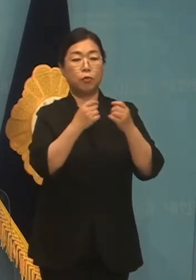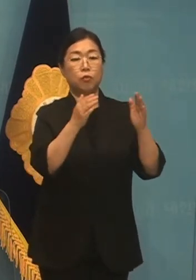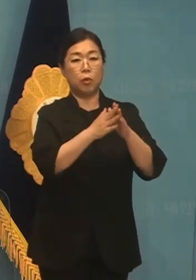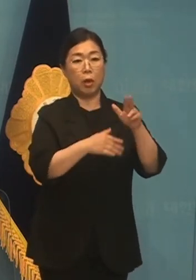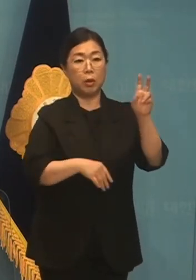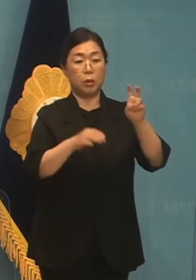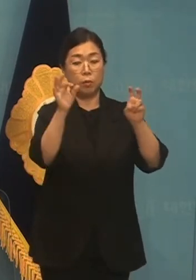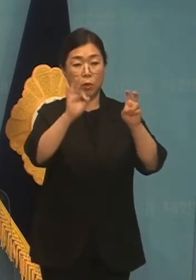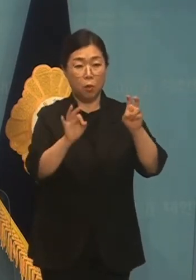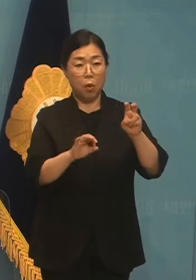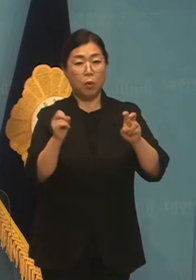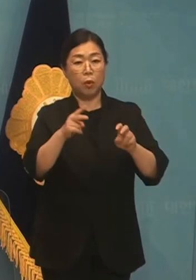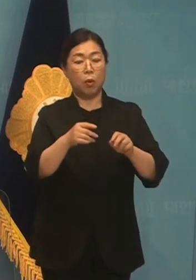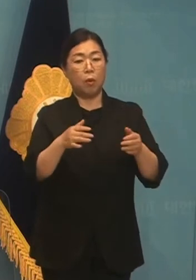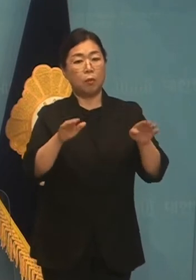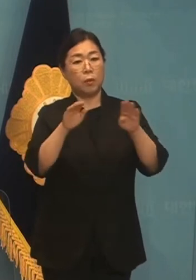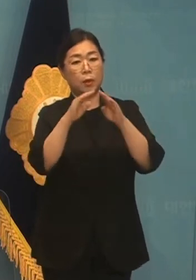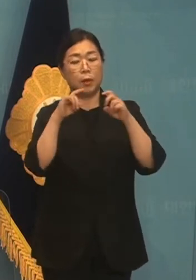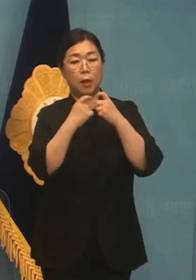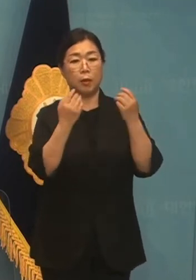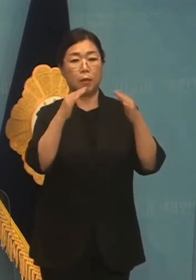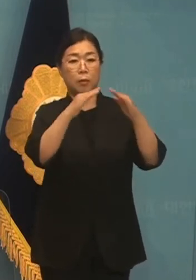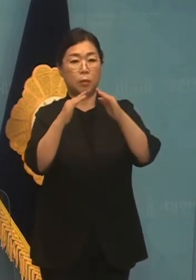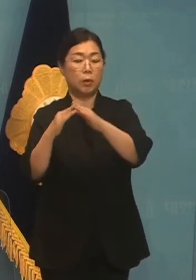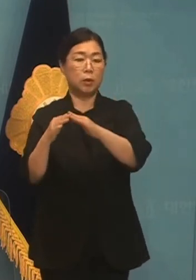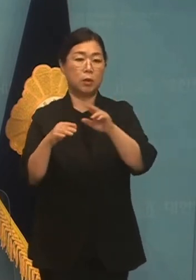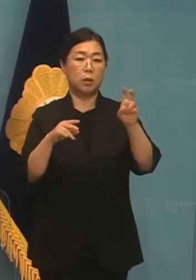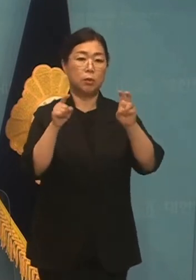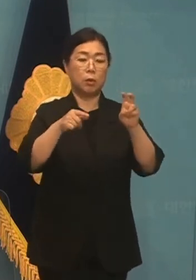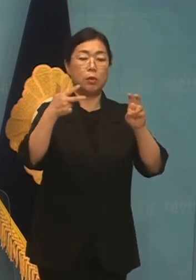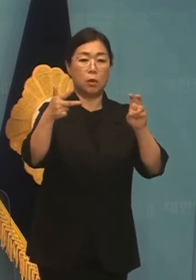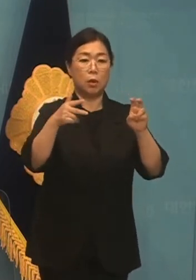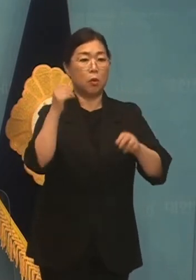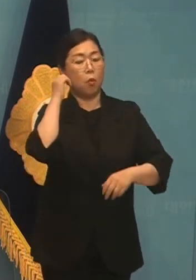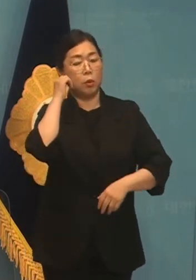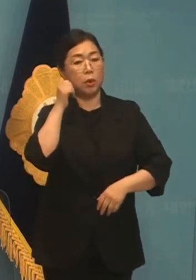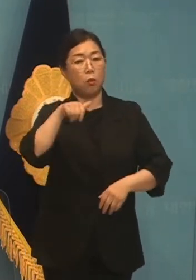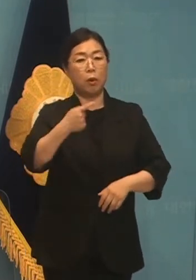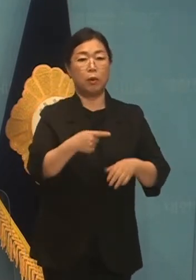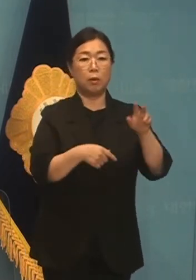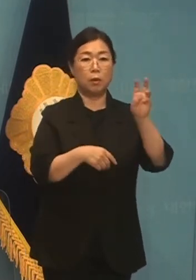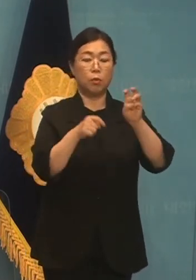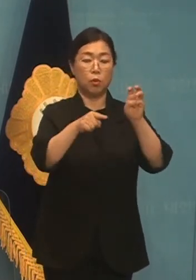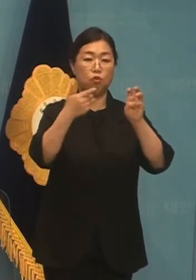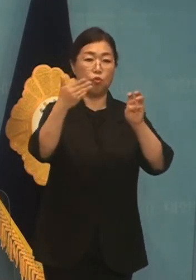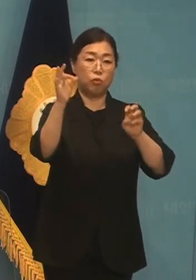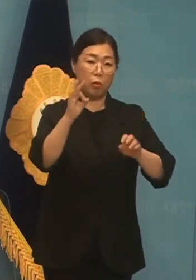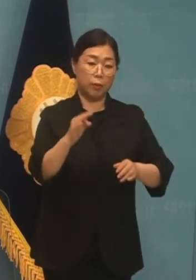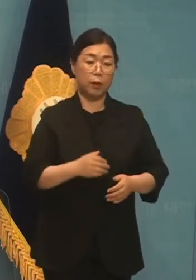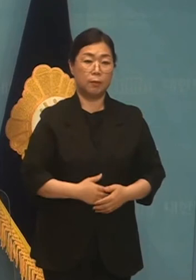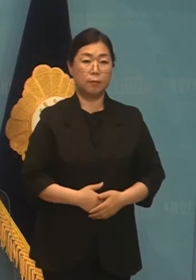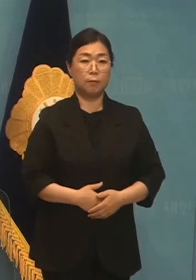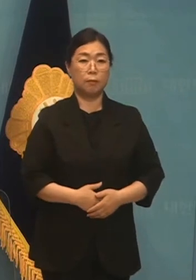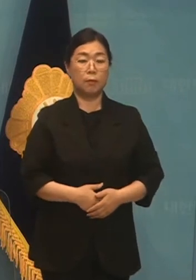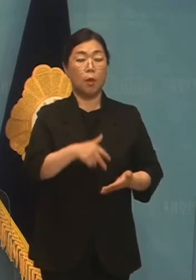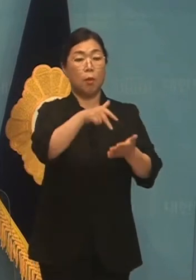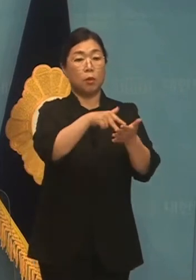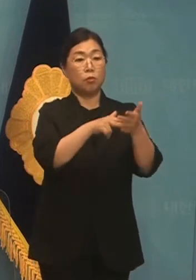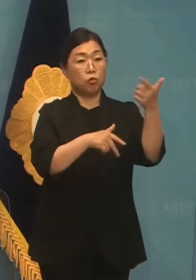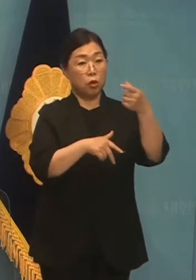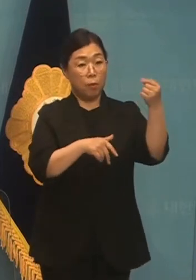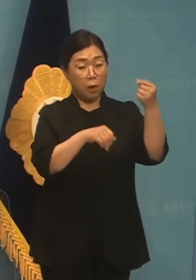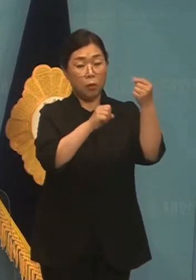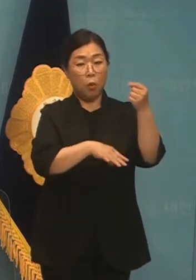20%, 산자치 20.7%, 고시원 30.9%로 나타났습니다. 보증급